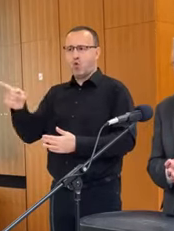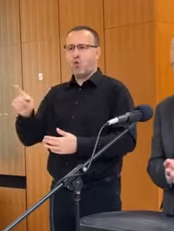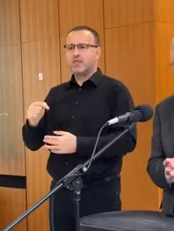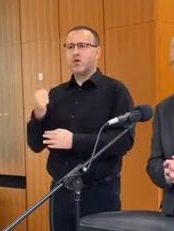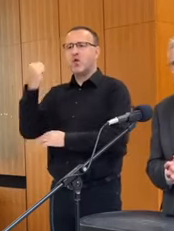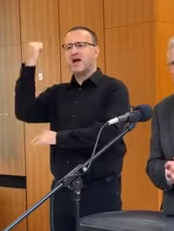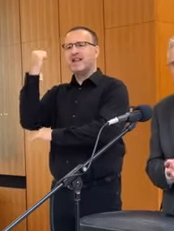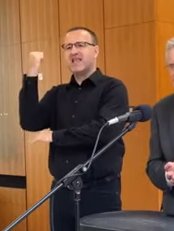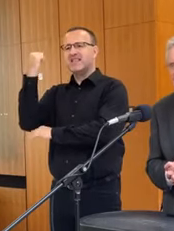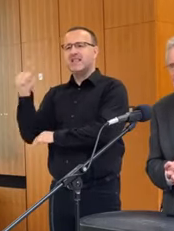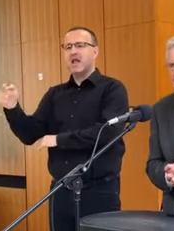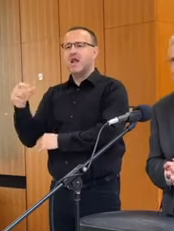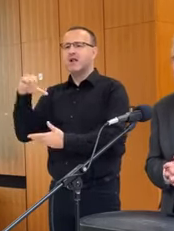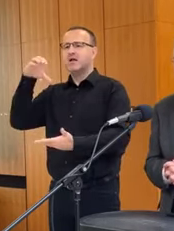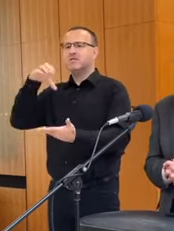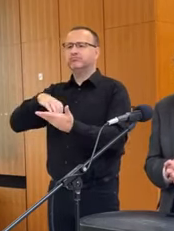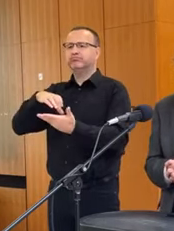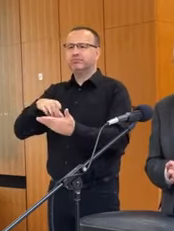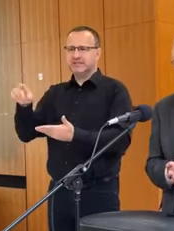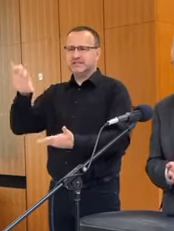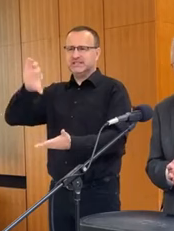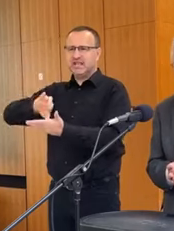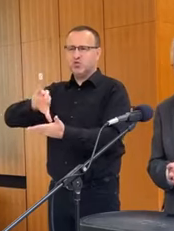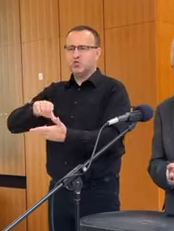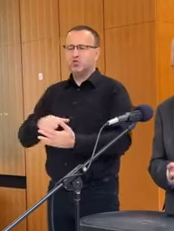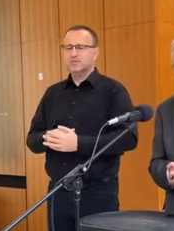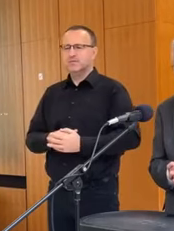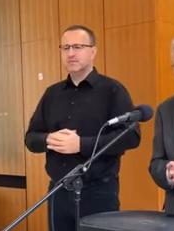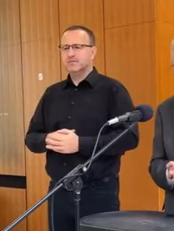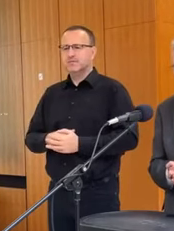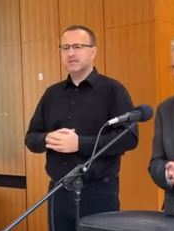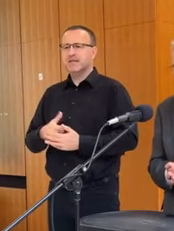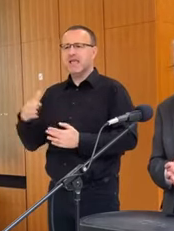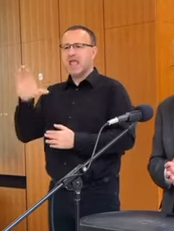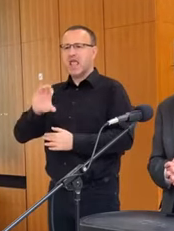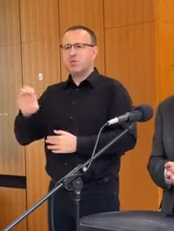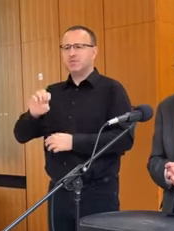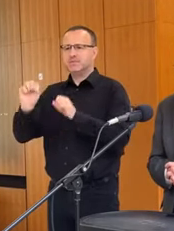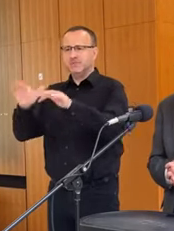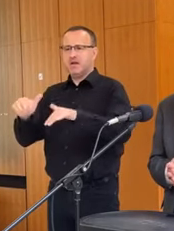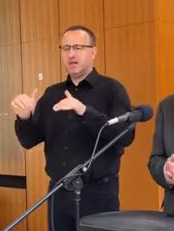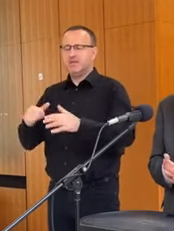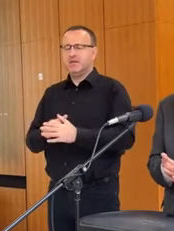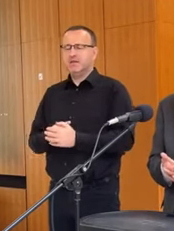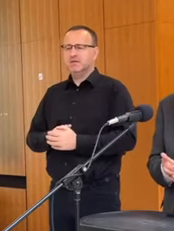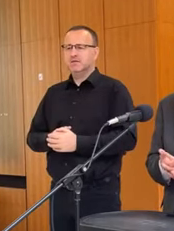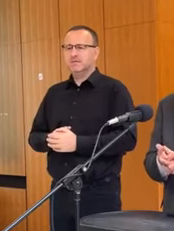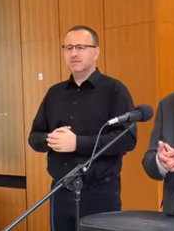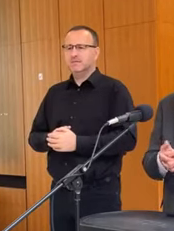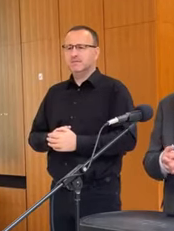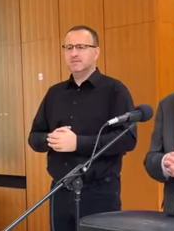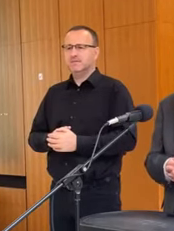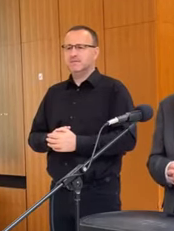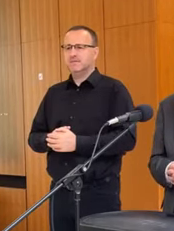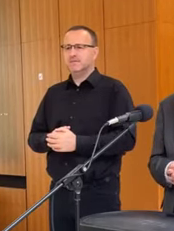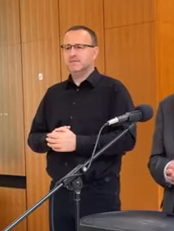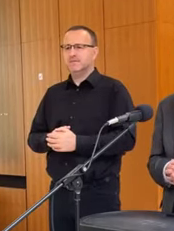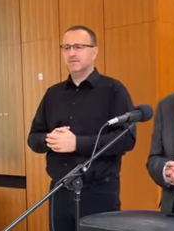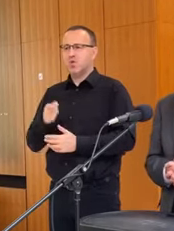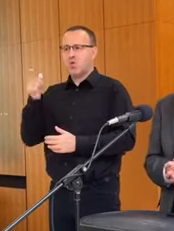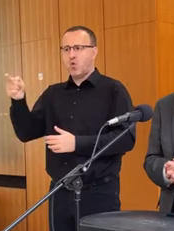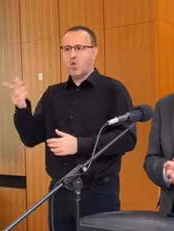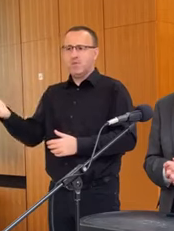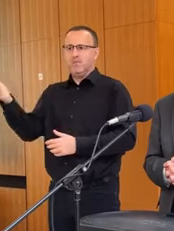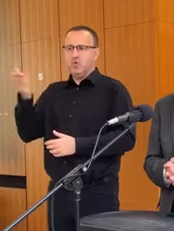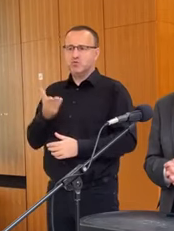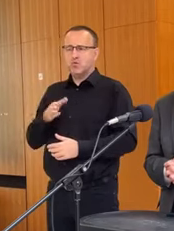think-tanku Marstens Center pri Európskom parlamente a poskytol mi